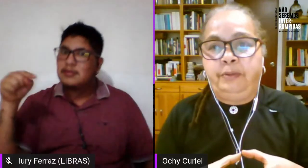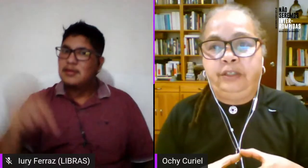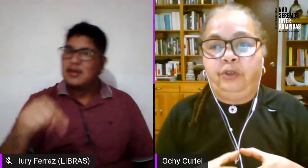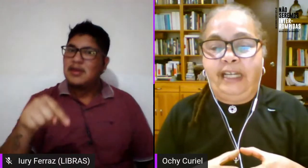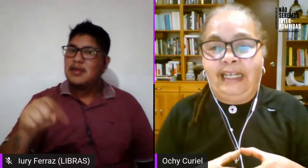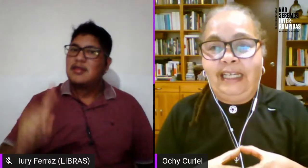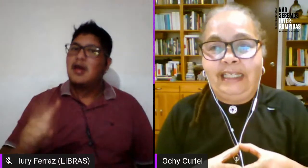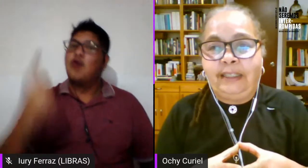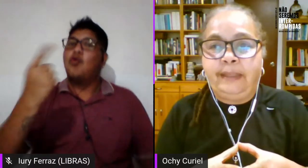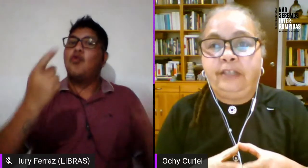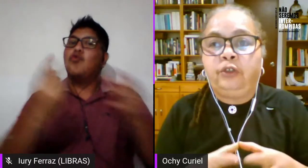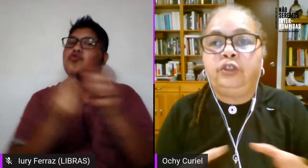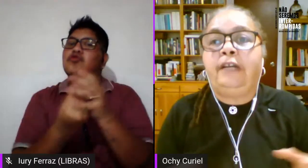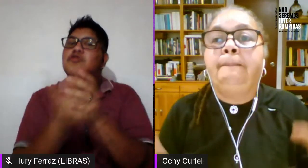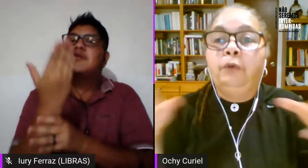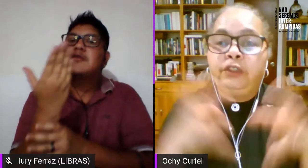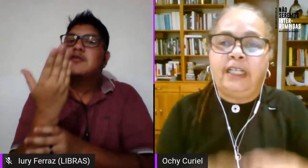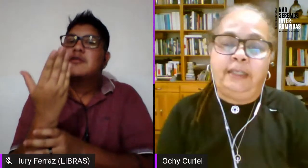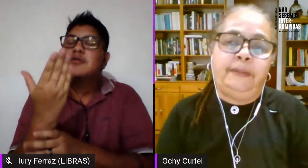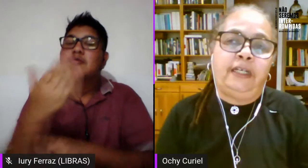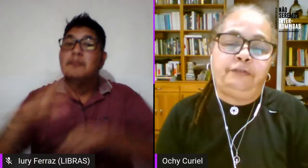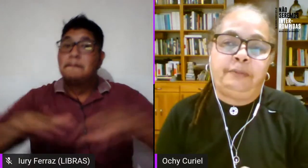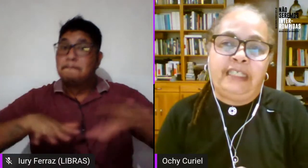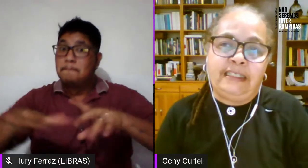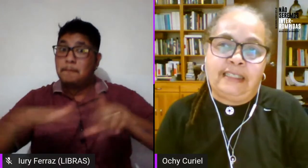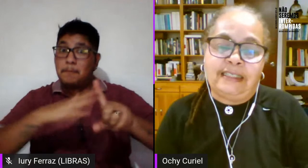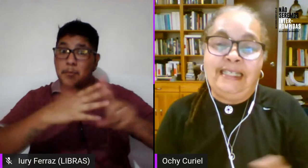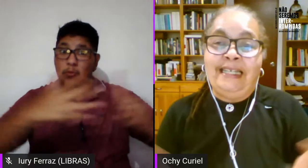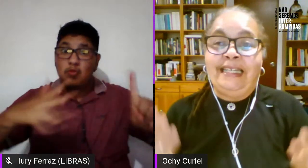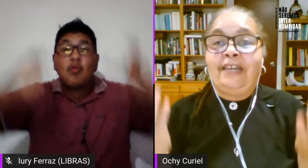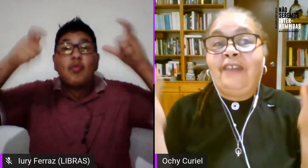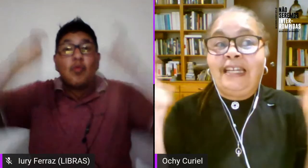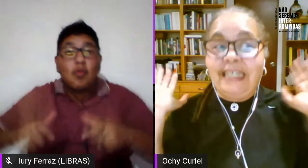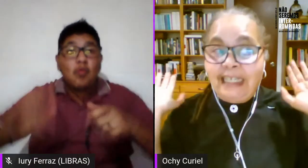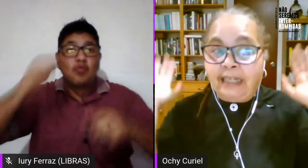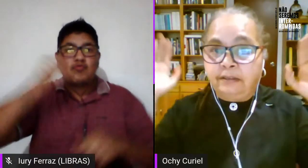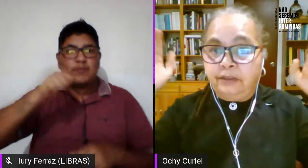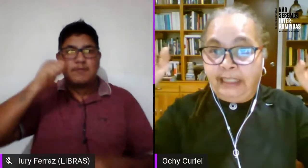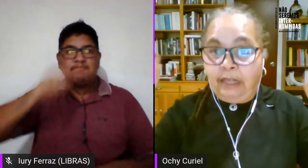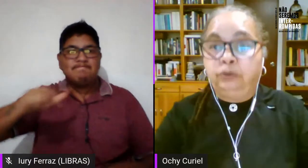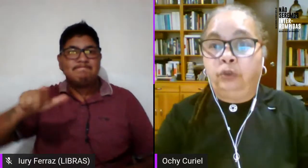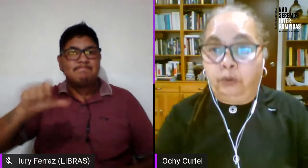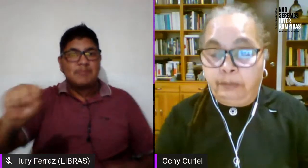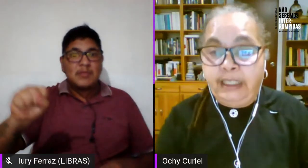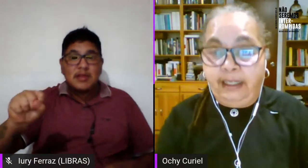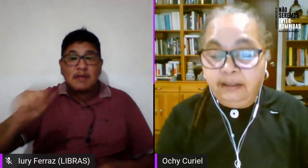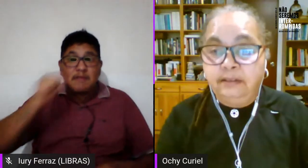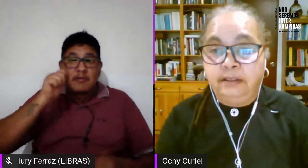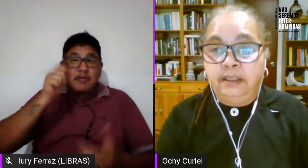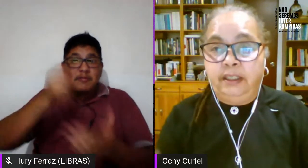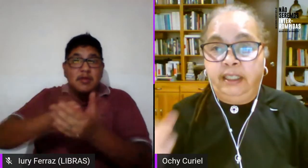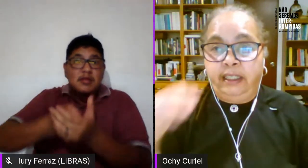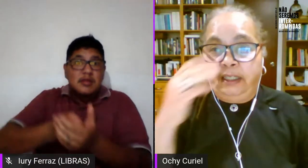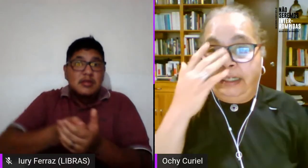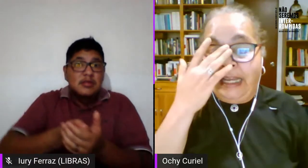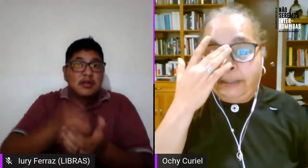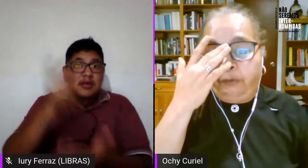donde surge el movimiento LGTB donde muchas lesbianas feministas que venían de la autonomía